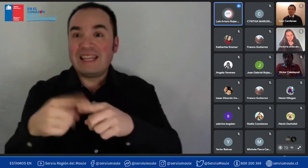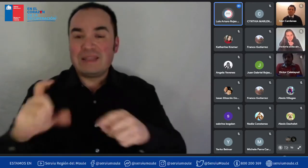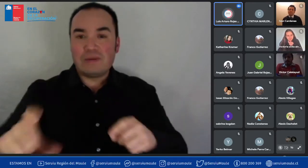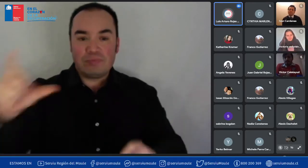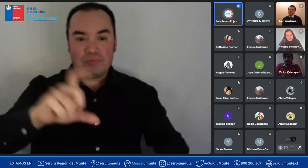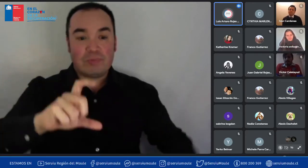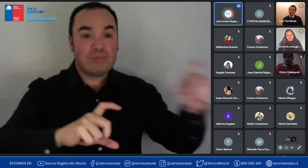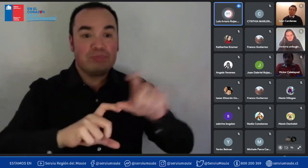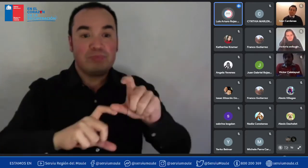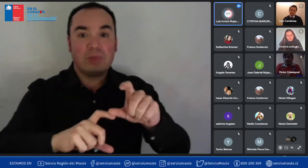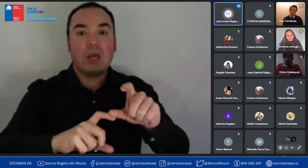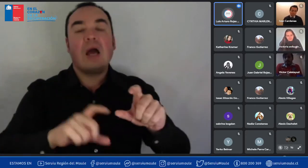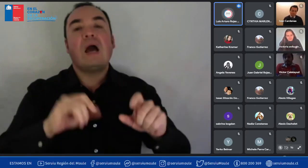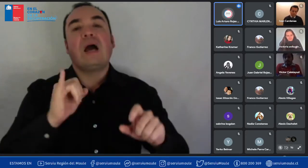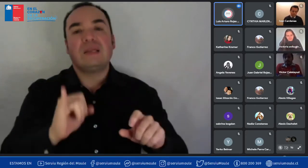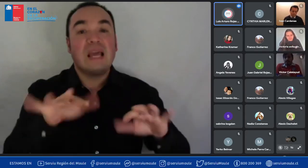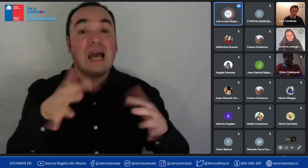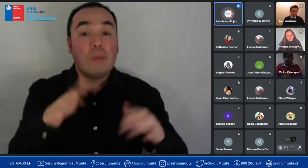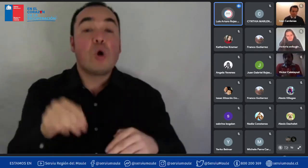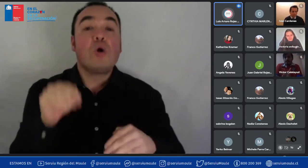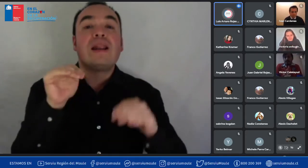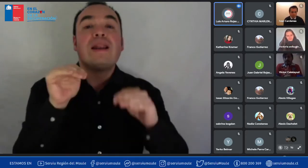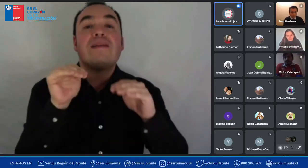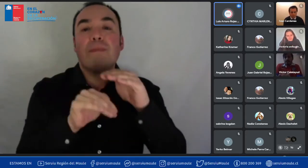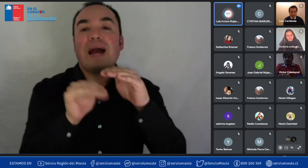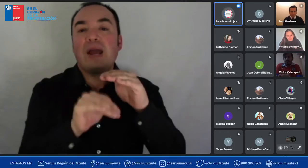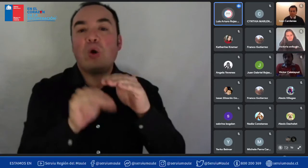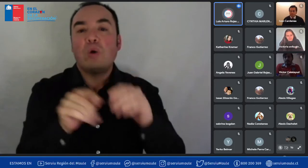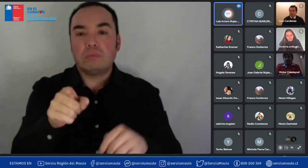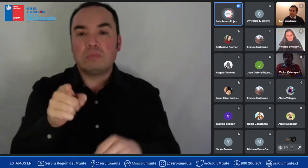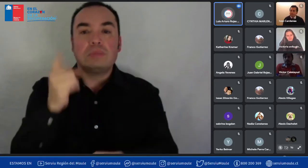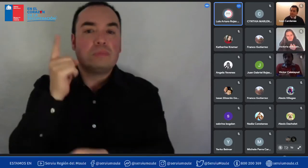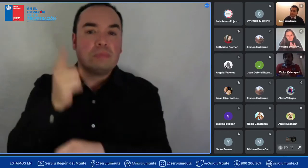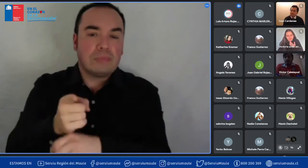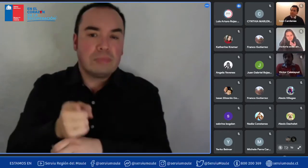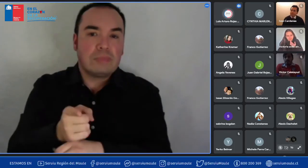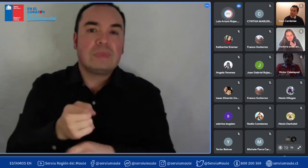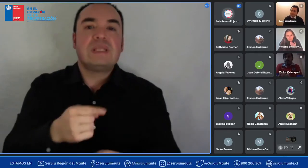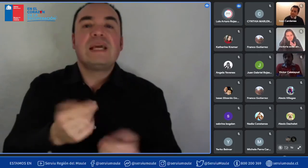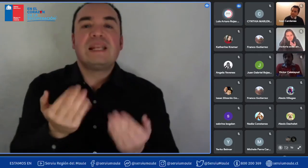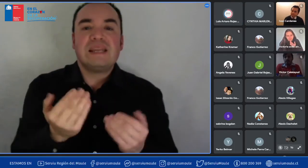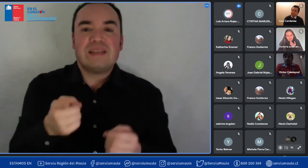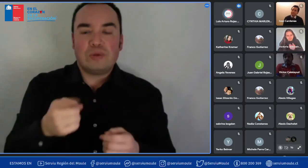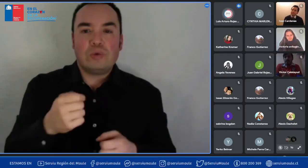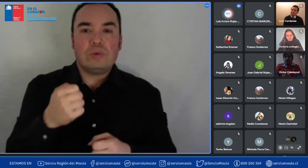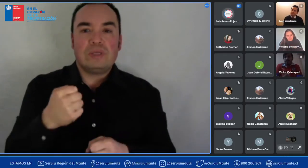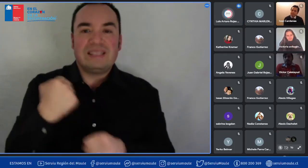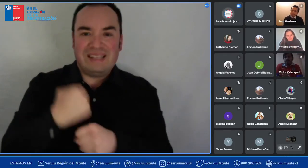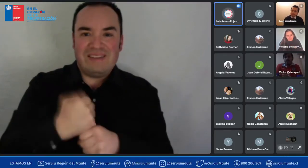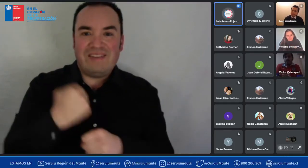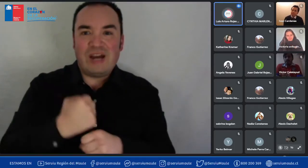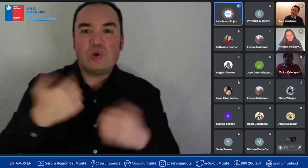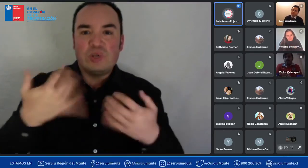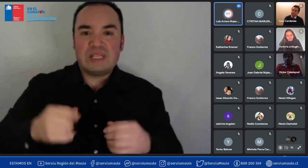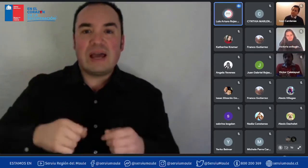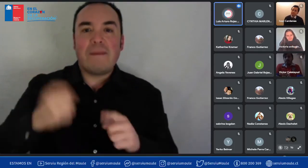una antigüedad laboral ingresos verdad para poder evaluarla como sujeta de crédito pero en lo que es el